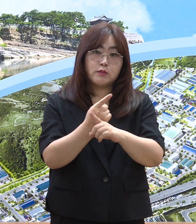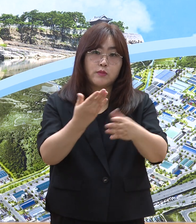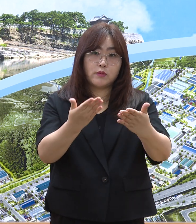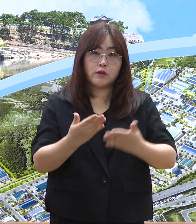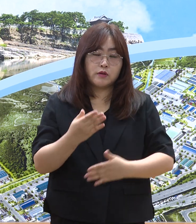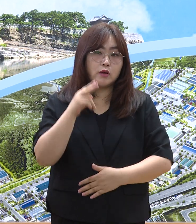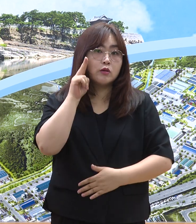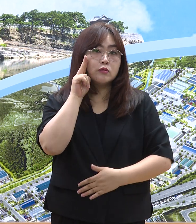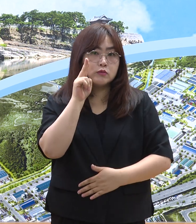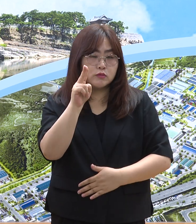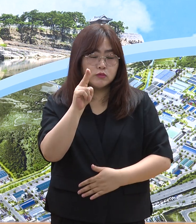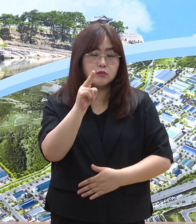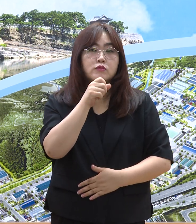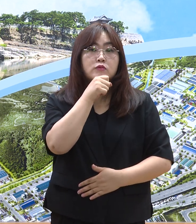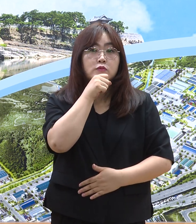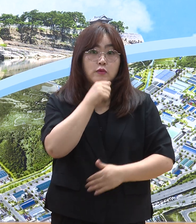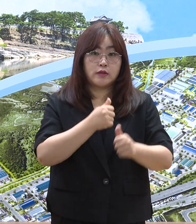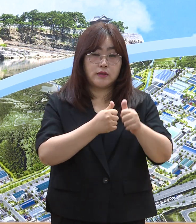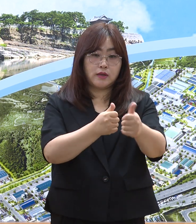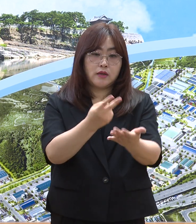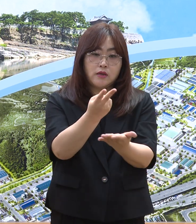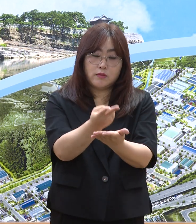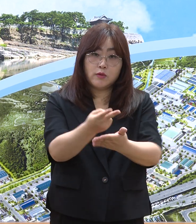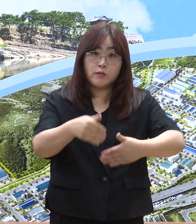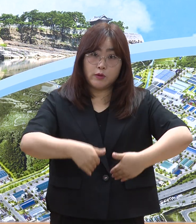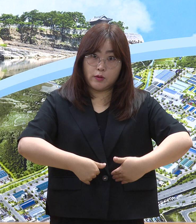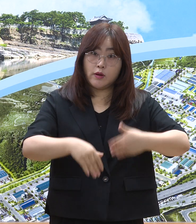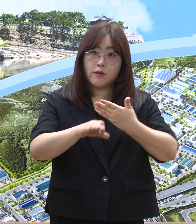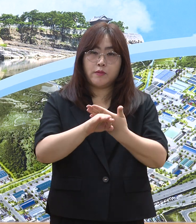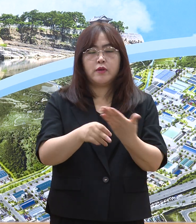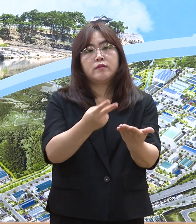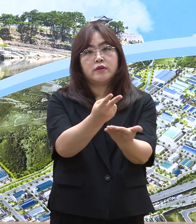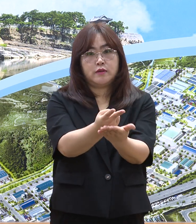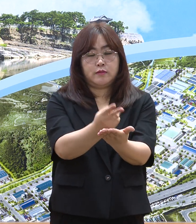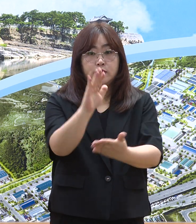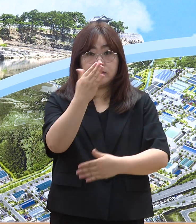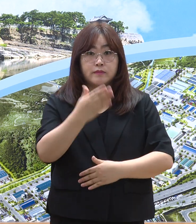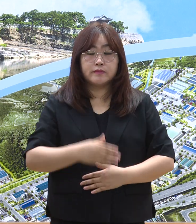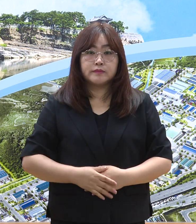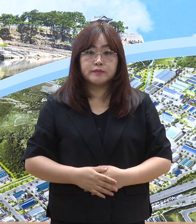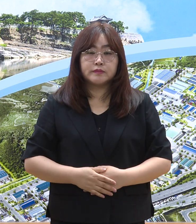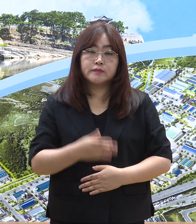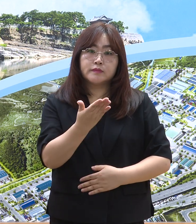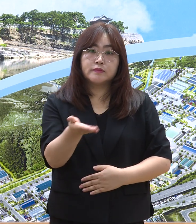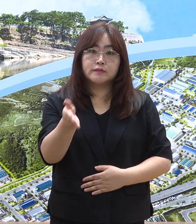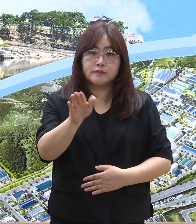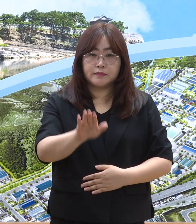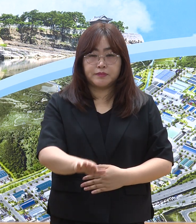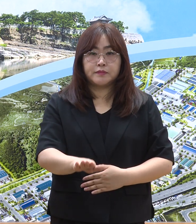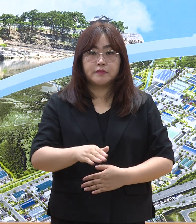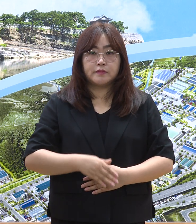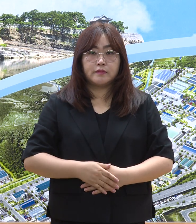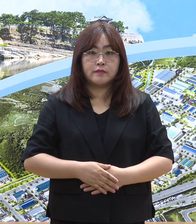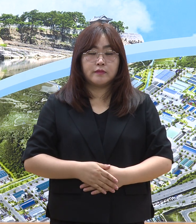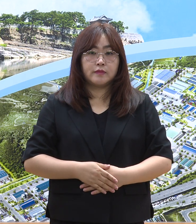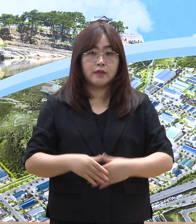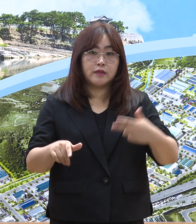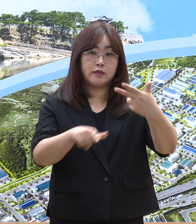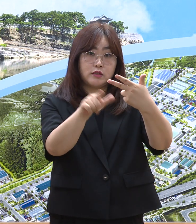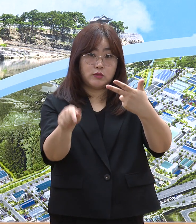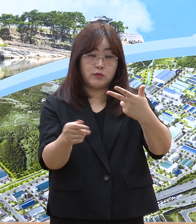중증도에 따라 입원치료를 요하는 경우에는 입원하게 됩니다. 그러나 오는